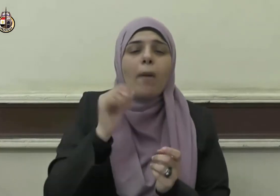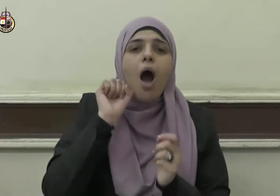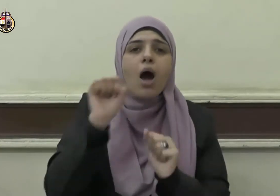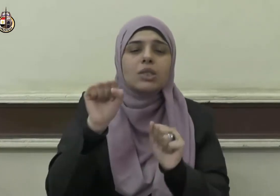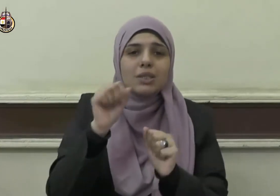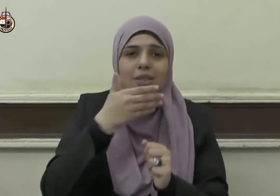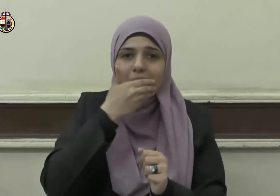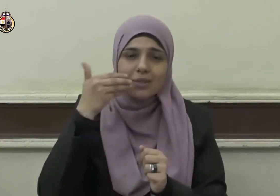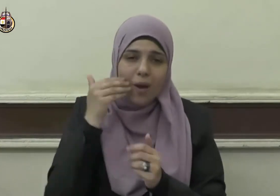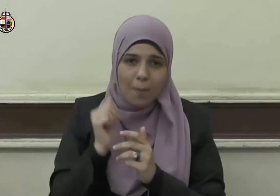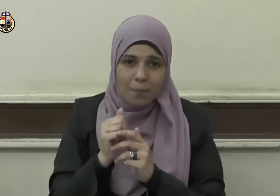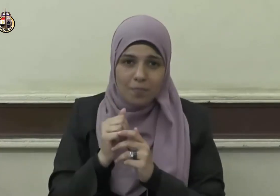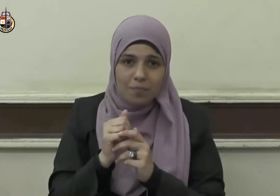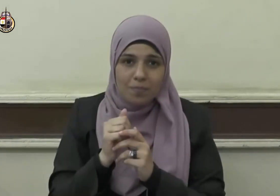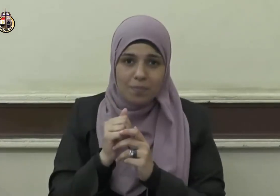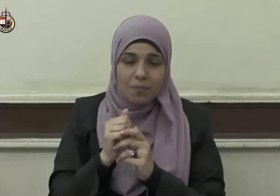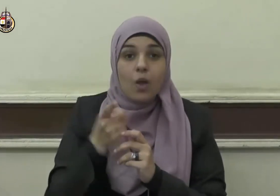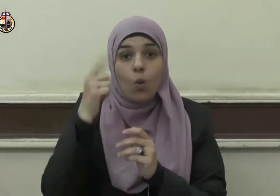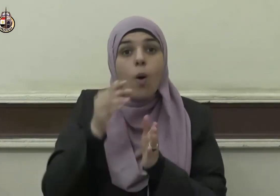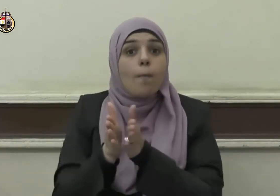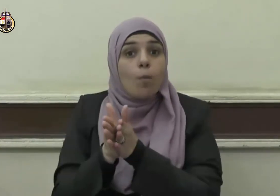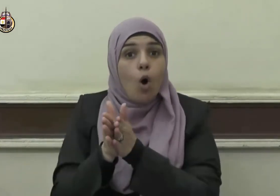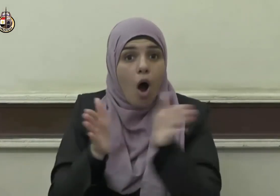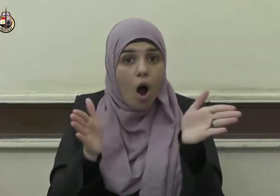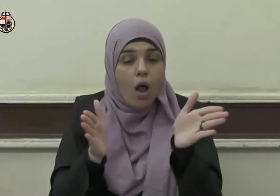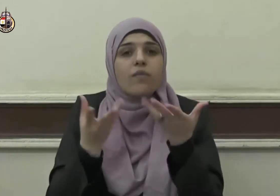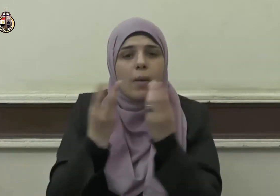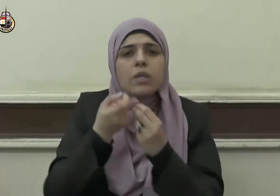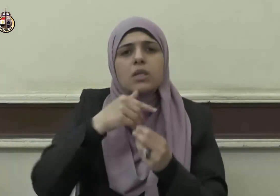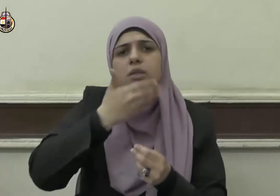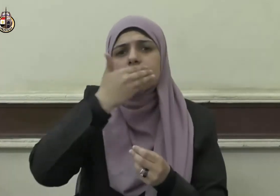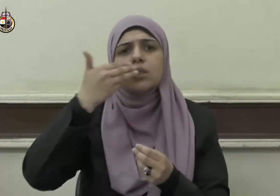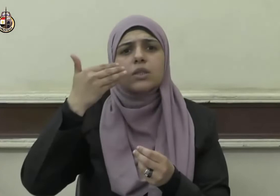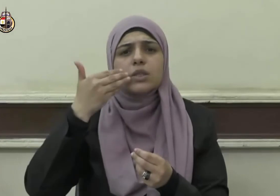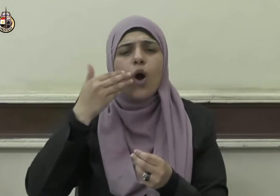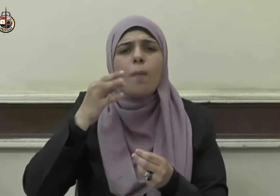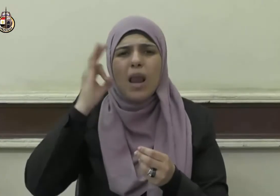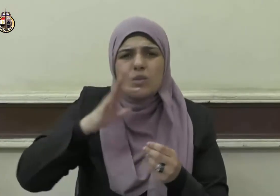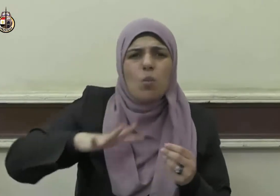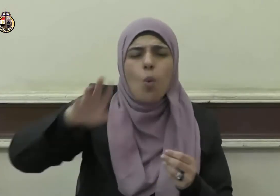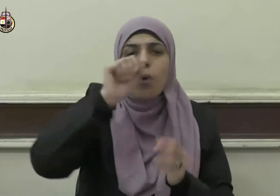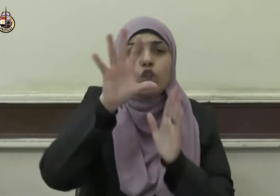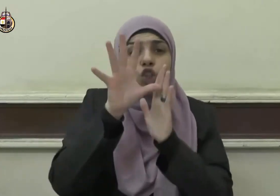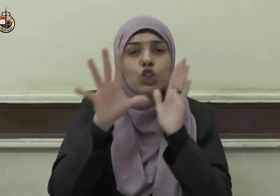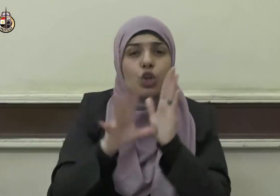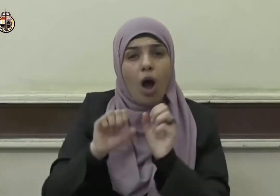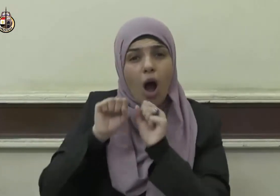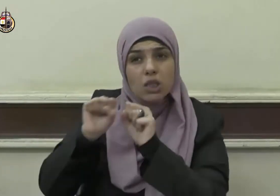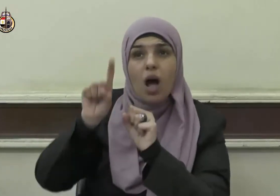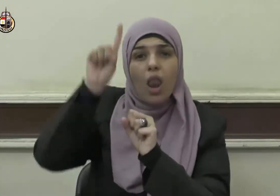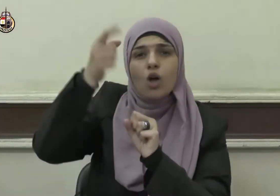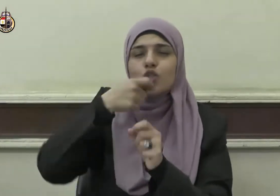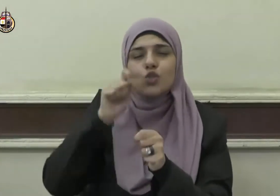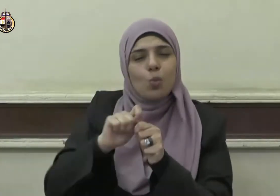ومخالف للصيام الذي شرعه الله سبحانه وتعالى